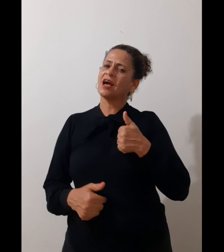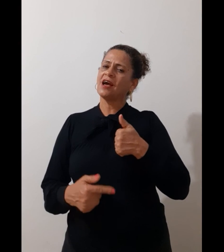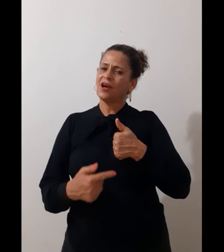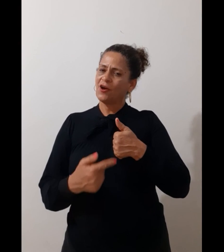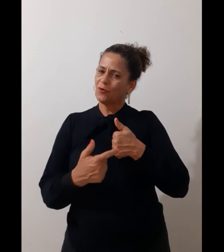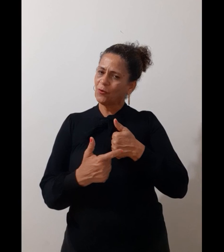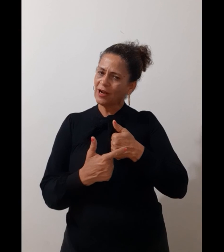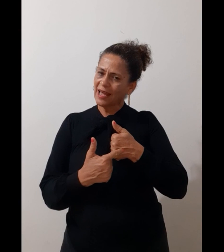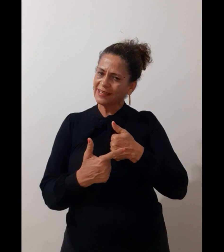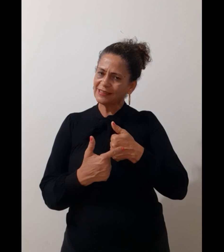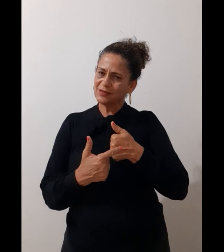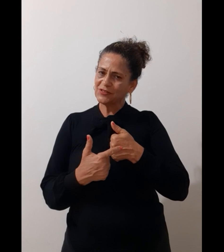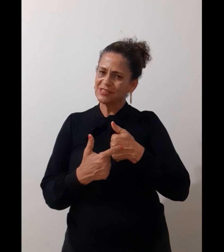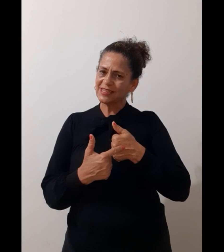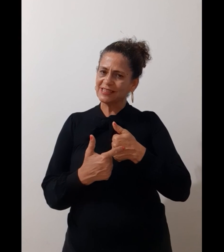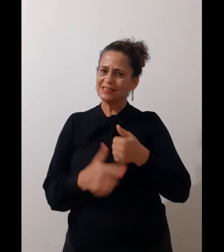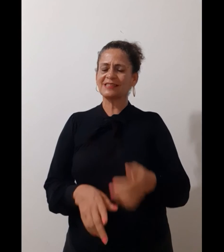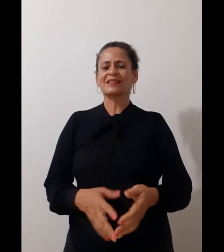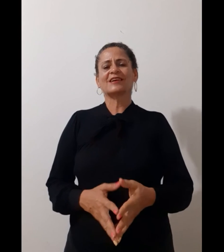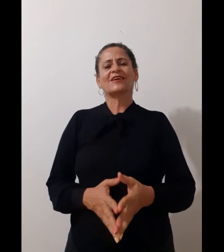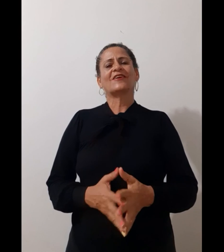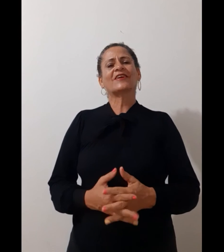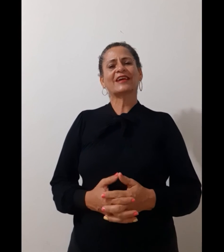o like de vocês. Ok?